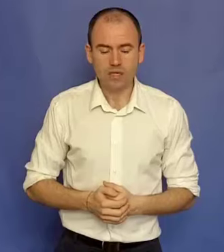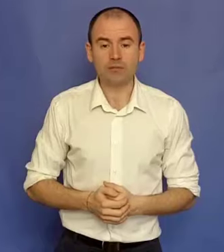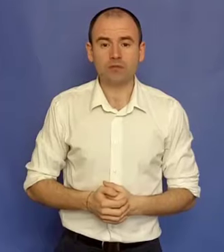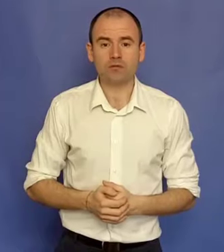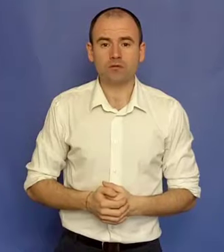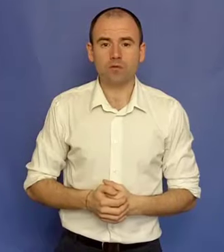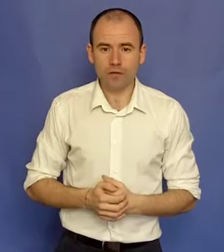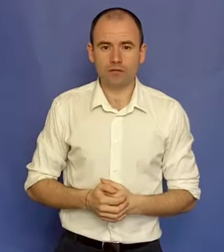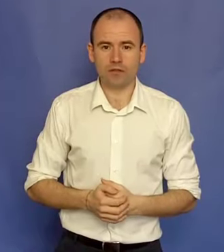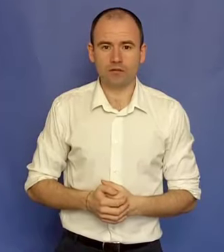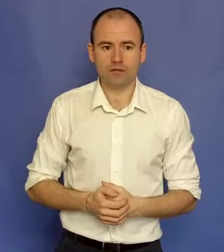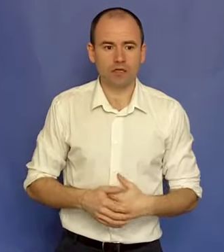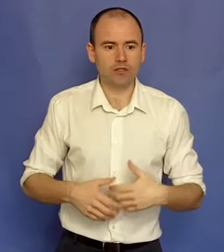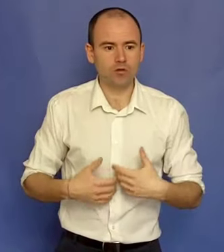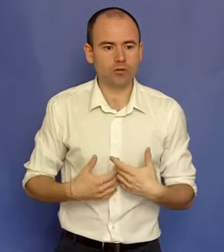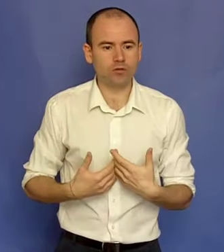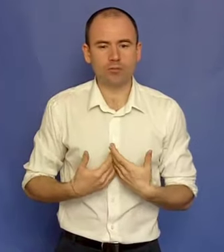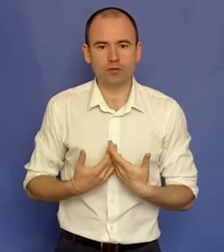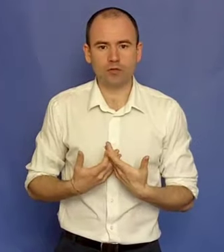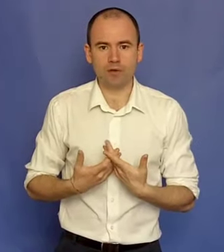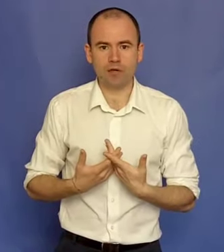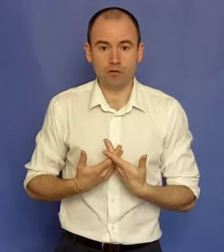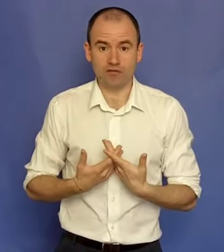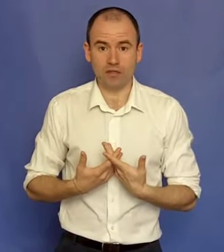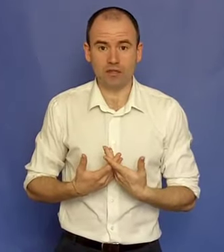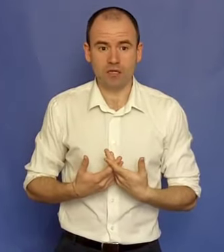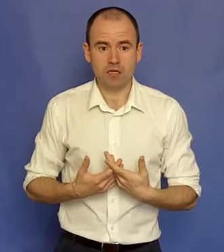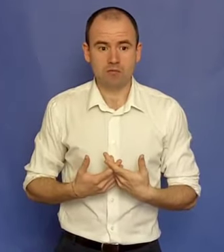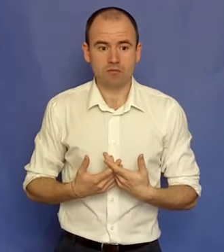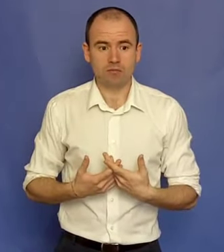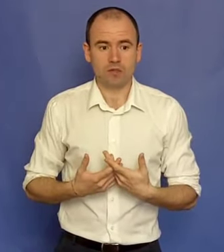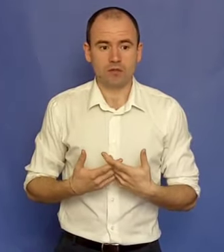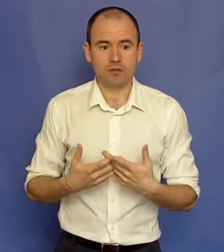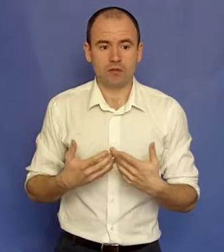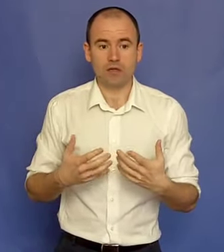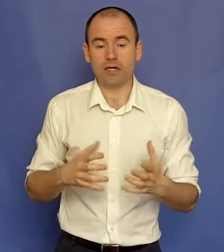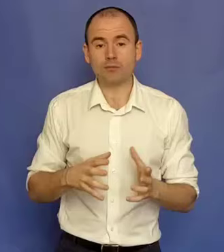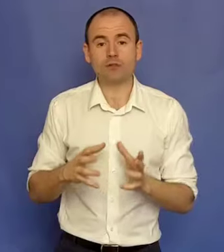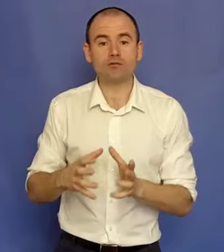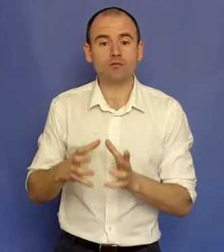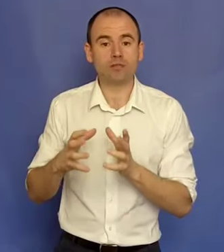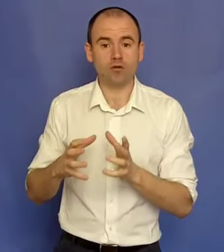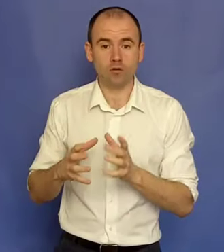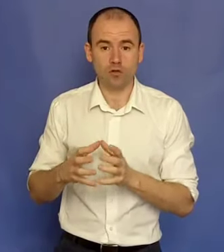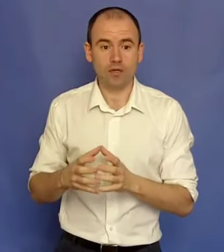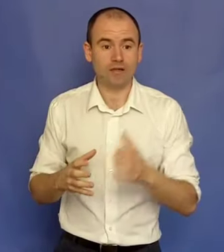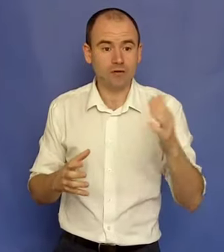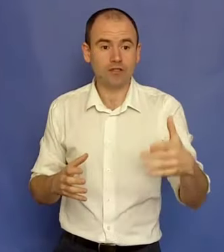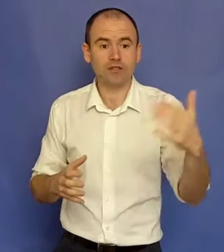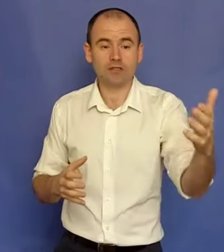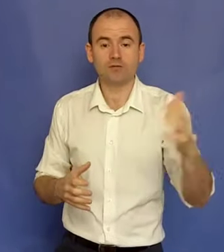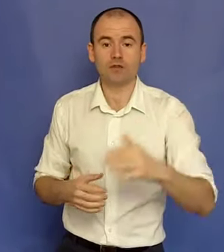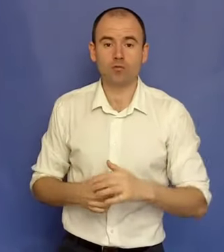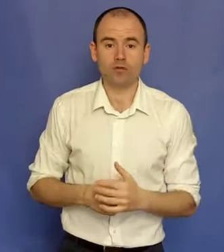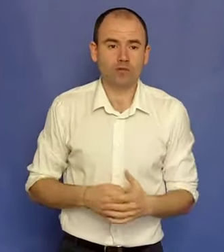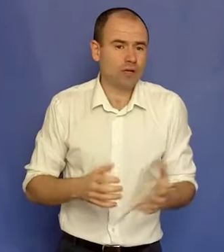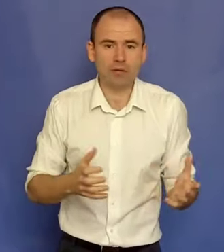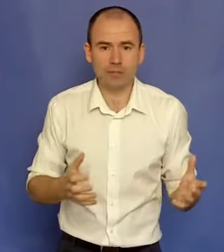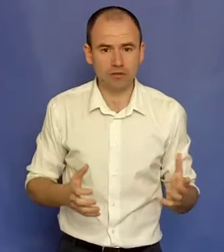am zis, cum ar fi, dacă și eu mi-aș duce pasiunea mea la un nivel în care aș putea să fiu un psiholog care face exact ce face omul ăsta, nu neapărat pe